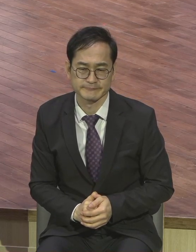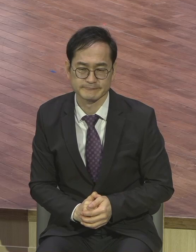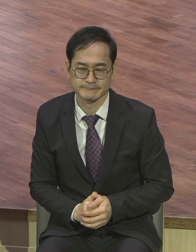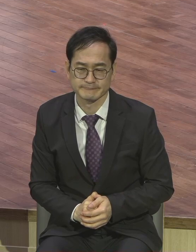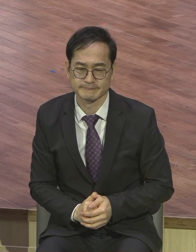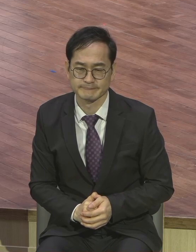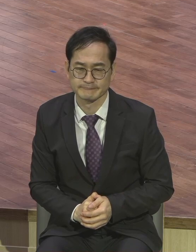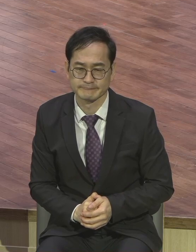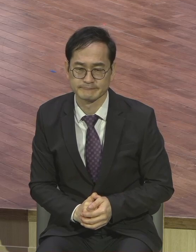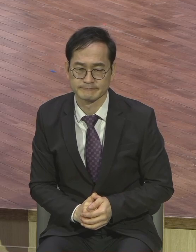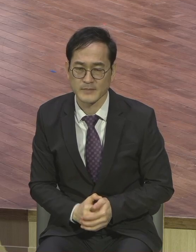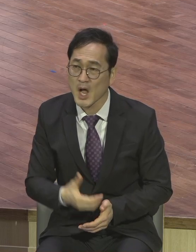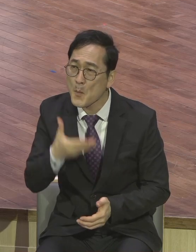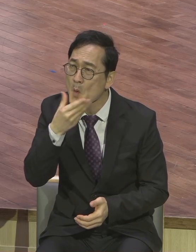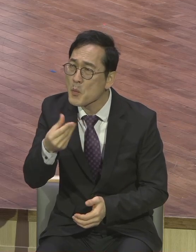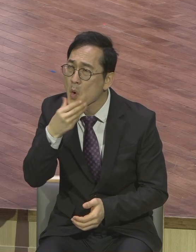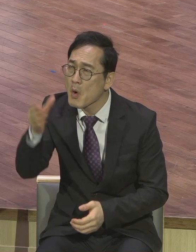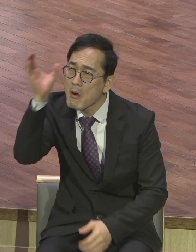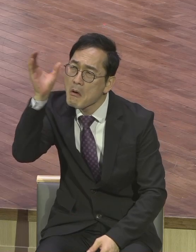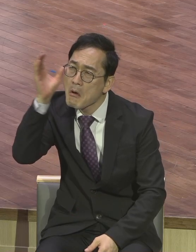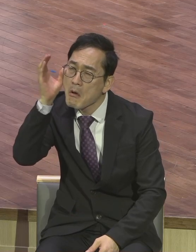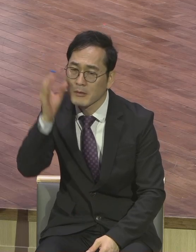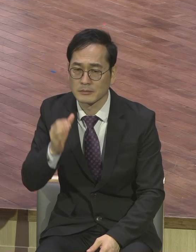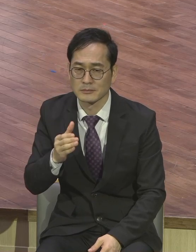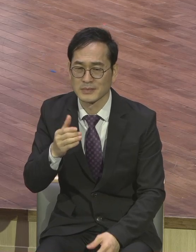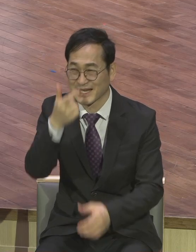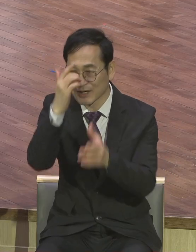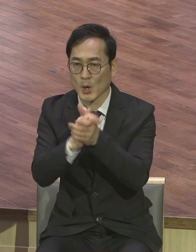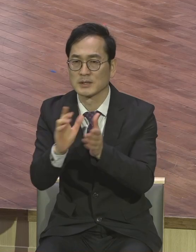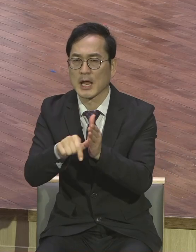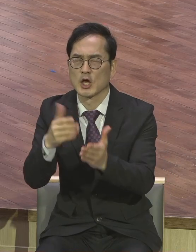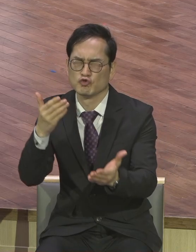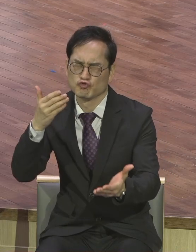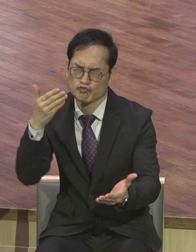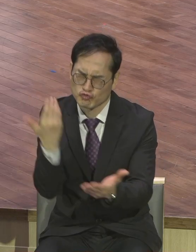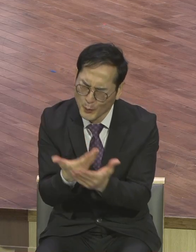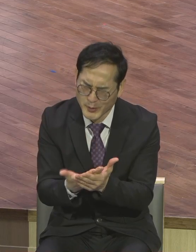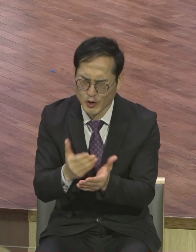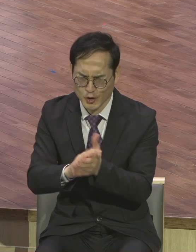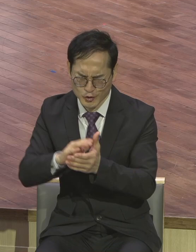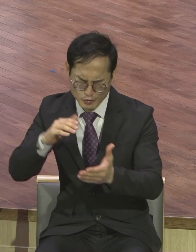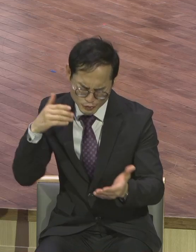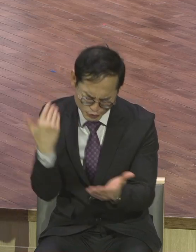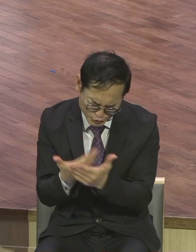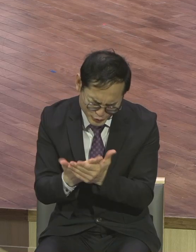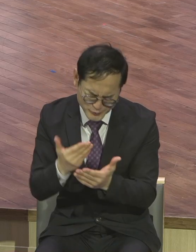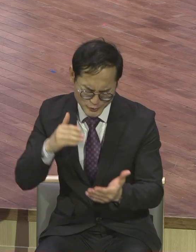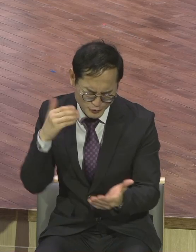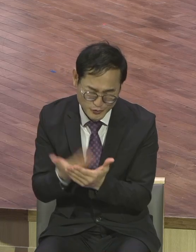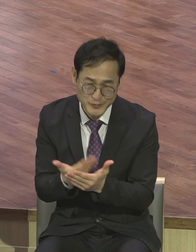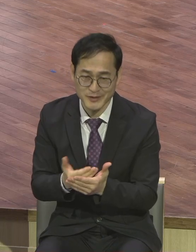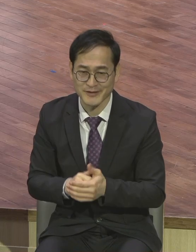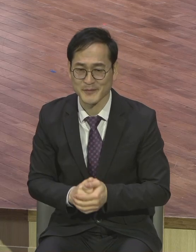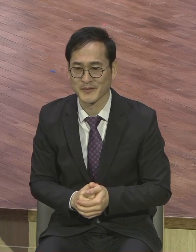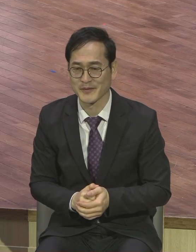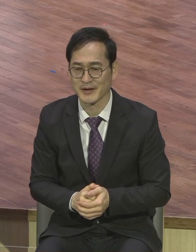기복신앙이죠. 주시없습니다. 하나님 앞에서 무조건 자기 욕심입니다. 자기 기복